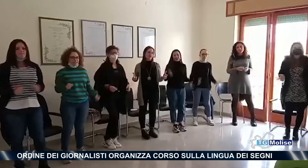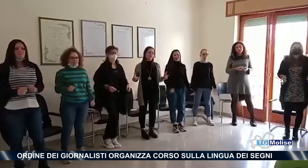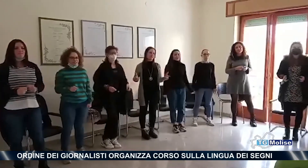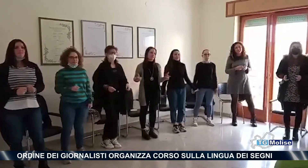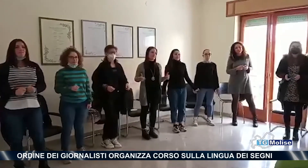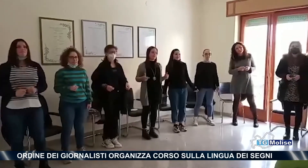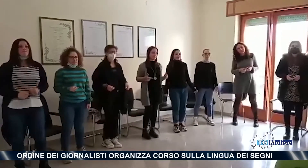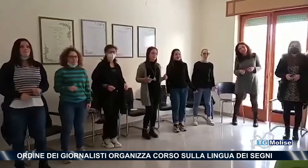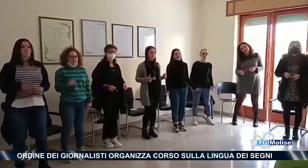la lingua dei segni.